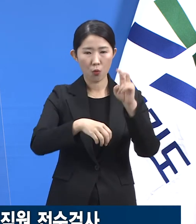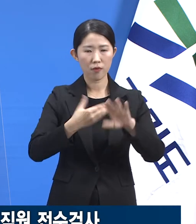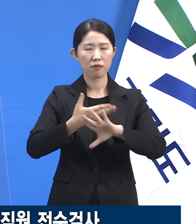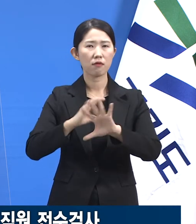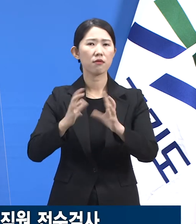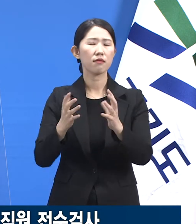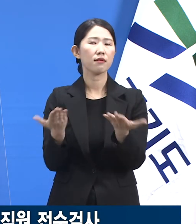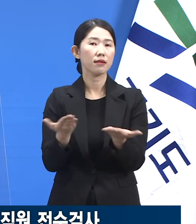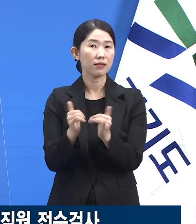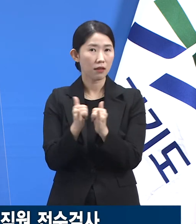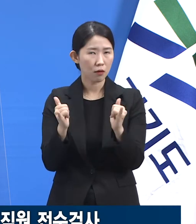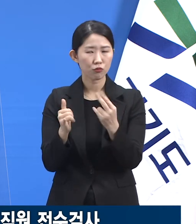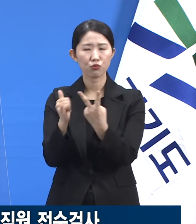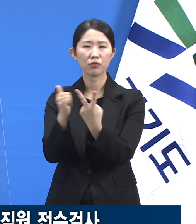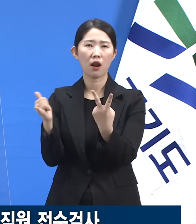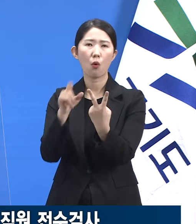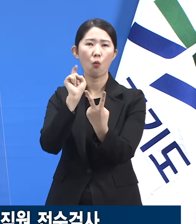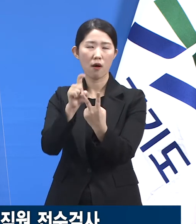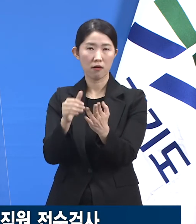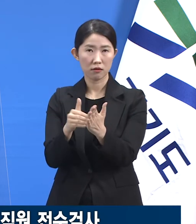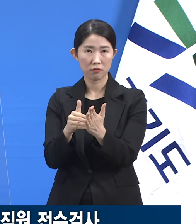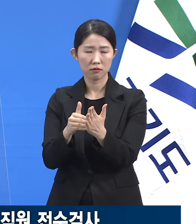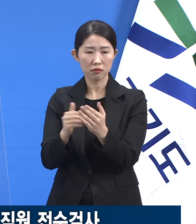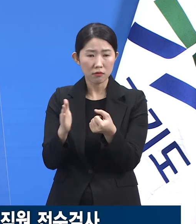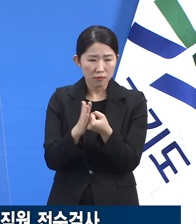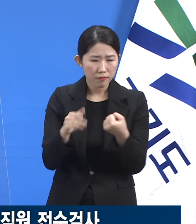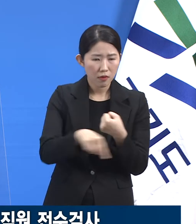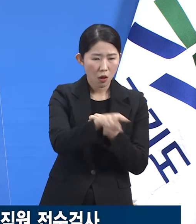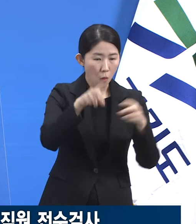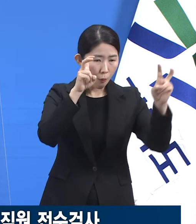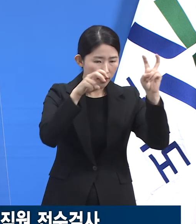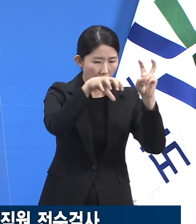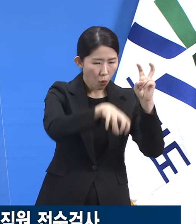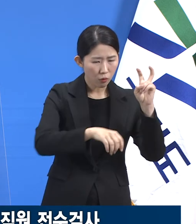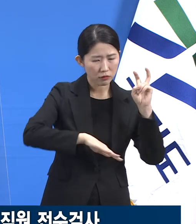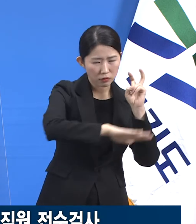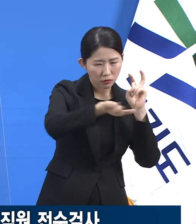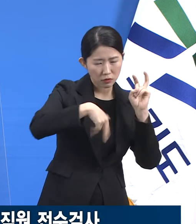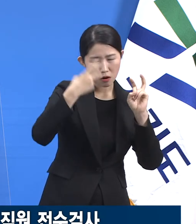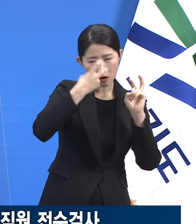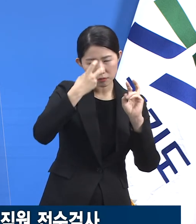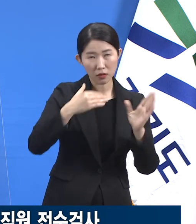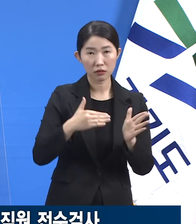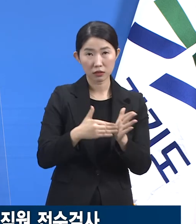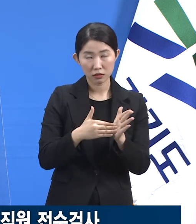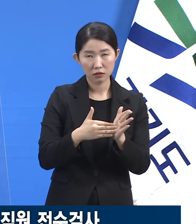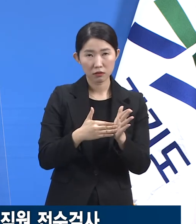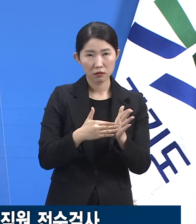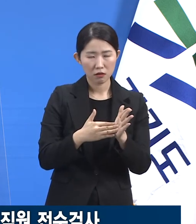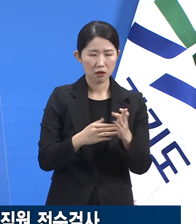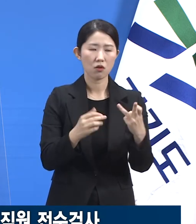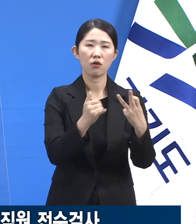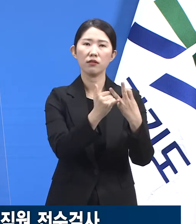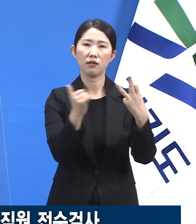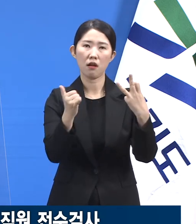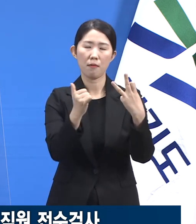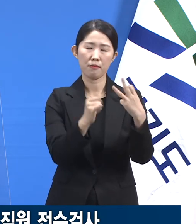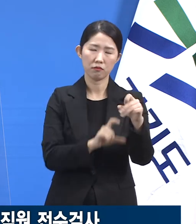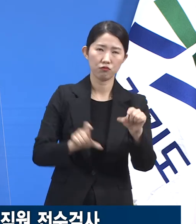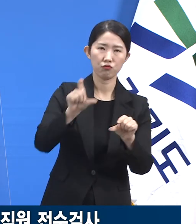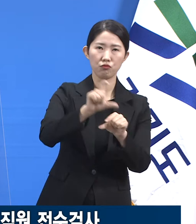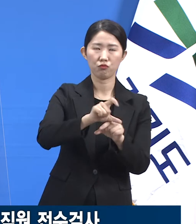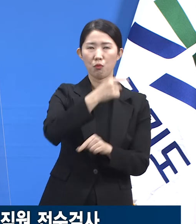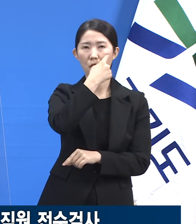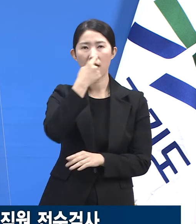이에 사업장 전 직원을 대상으로 전수검사를 실시하였고 13명이 추가로 양성 판정을 받았습니다.